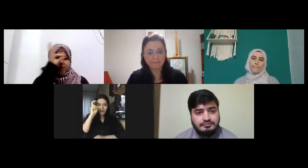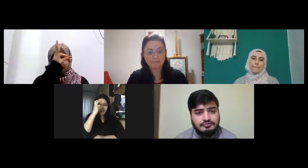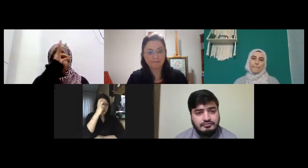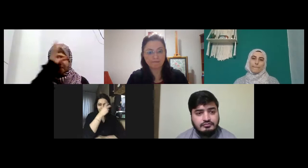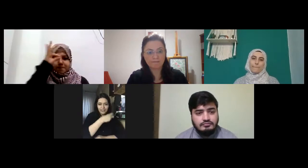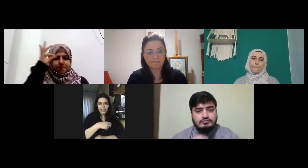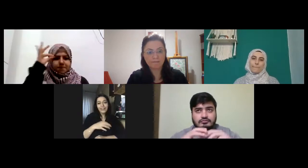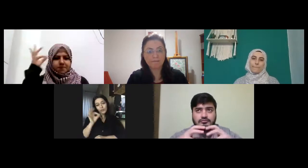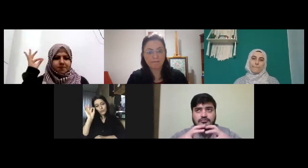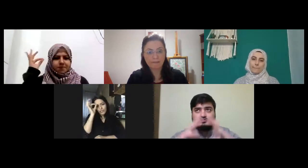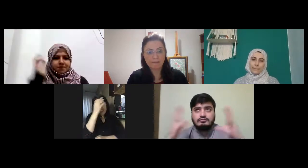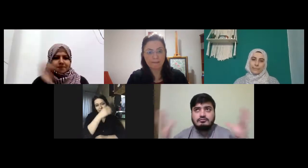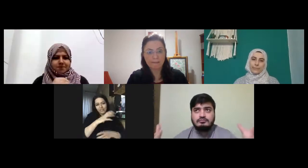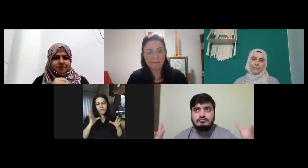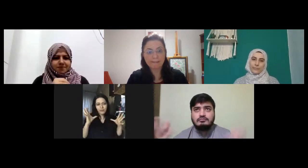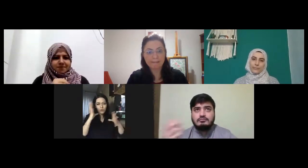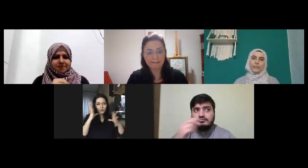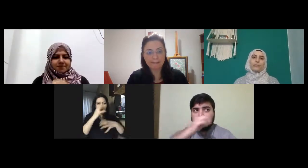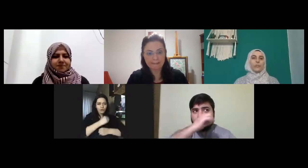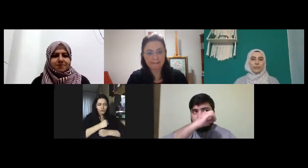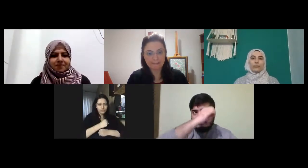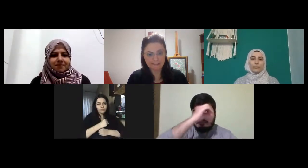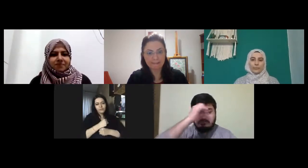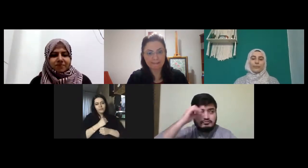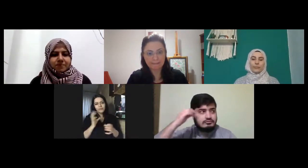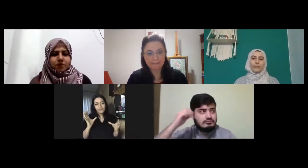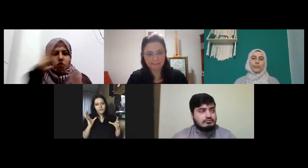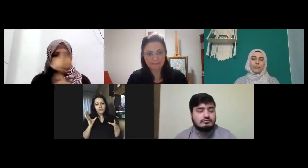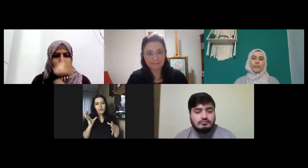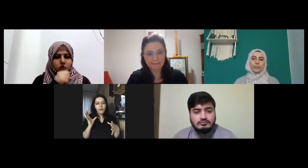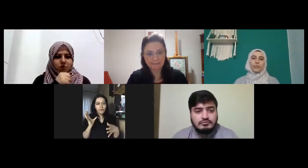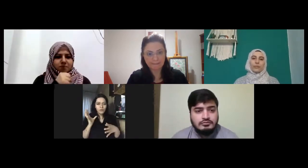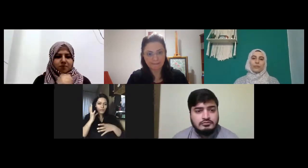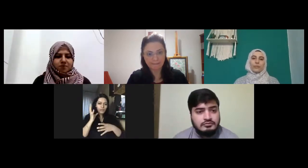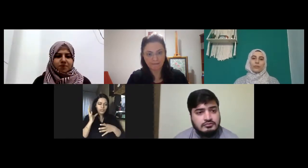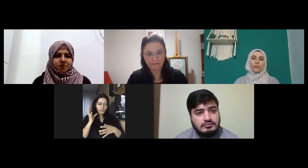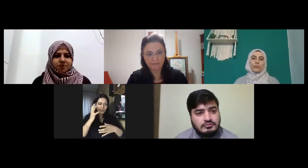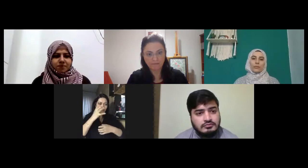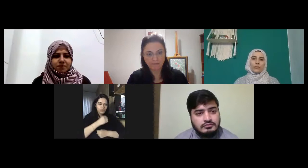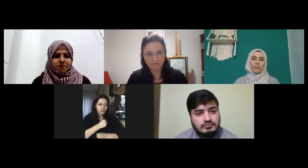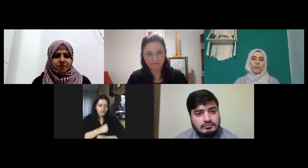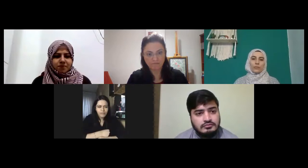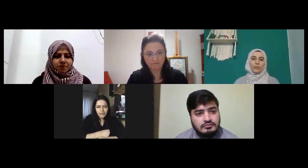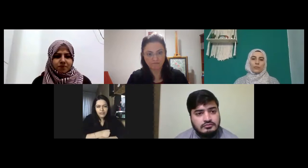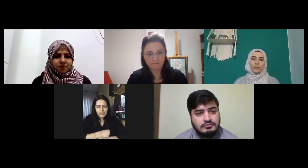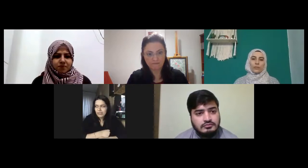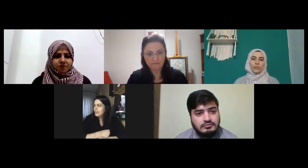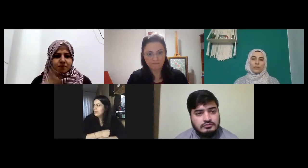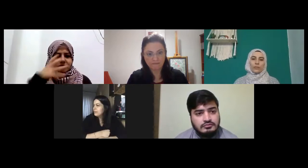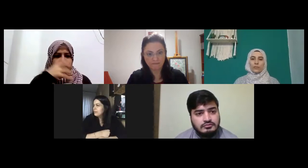koyu yeşil gibi koyu normalde içine kıntı mıydı